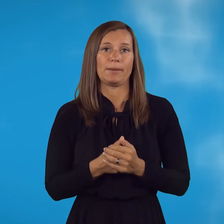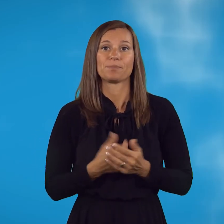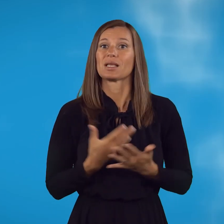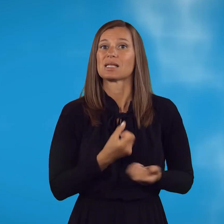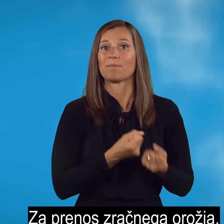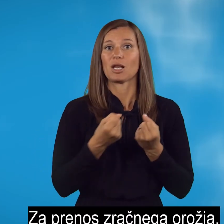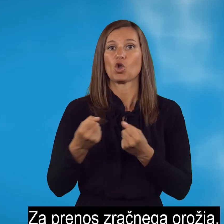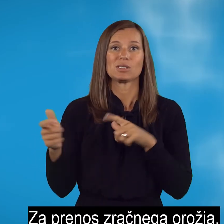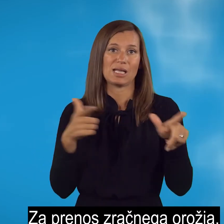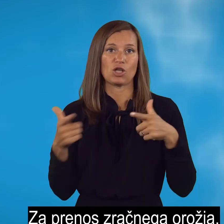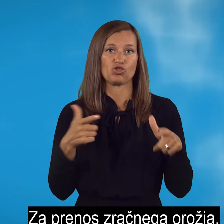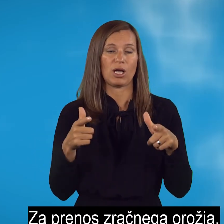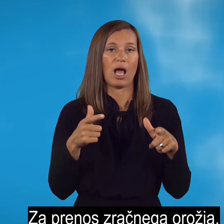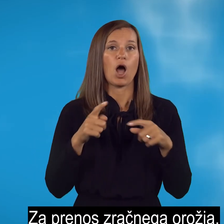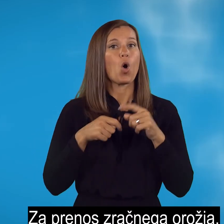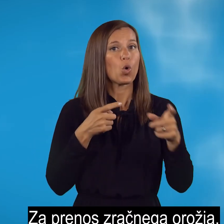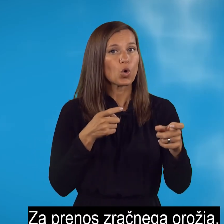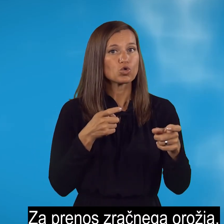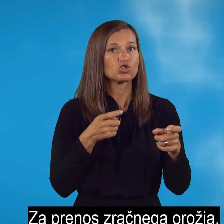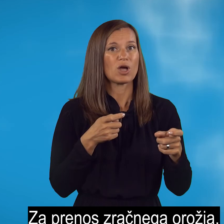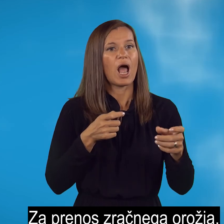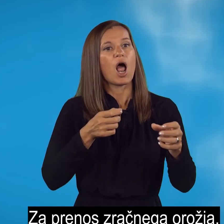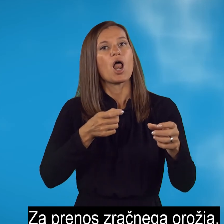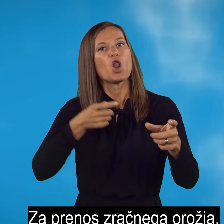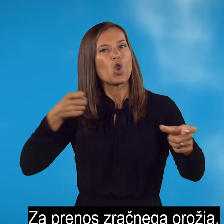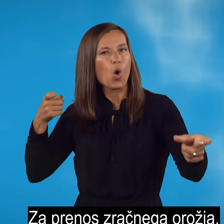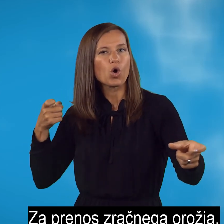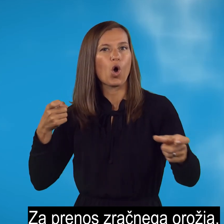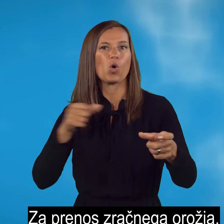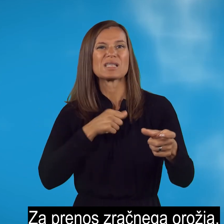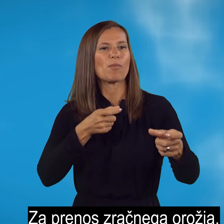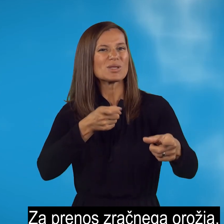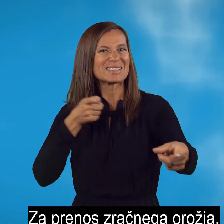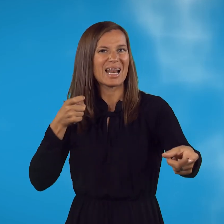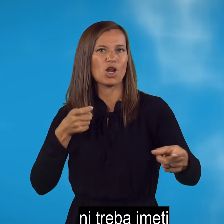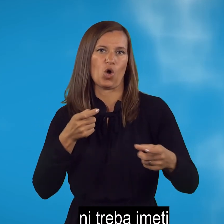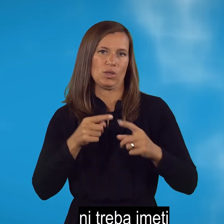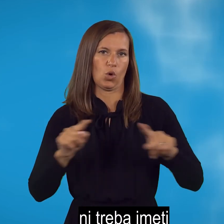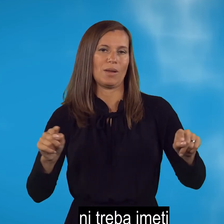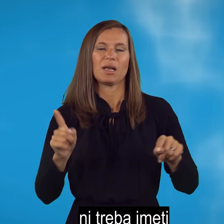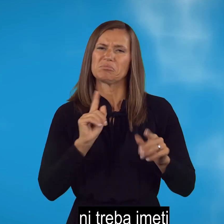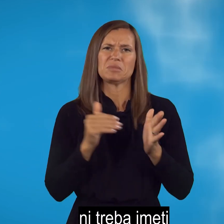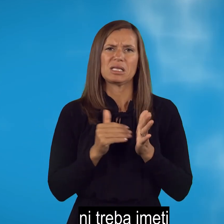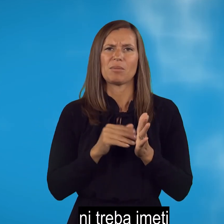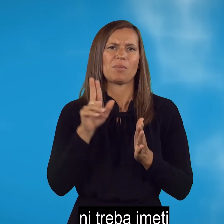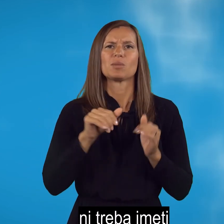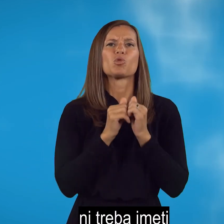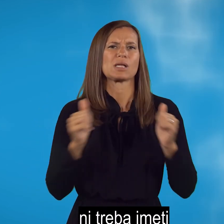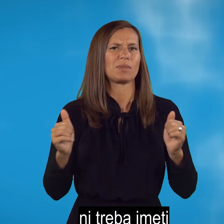Za prenos zračnega orožja, lokov, samostrelov in tako dalje ni treba imeti posebnega dovoljenja.